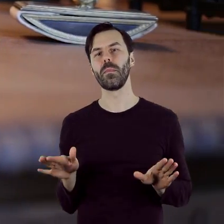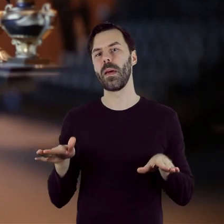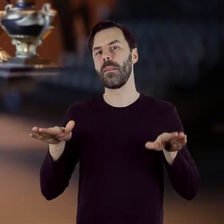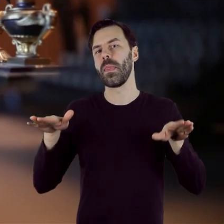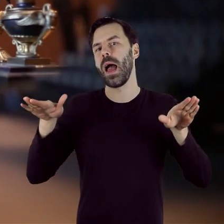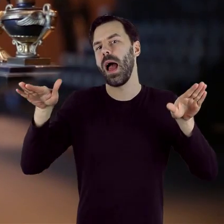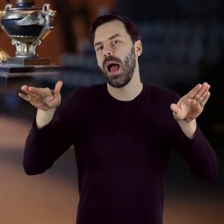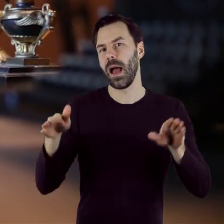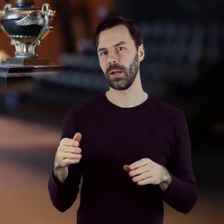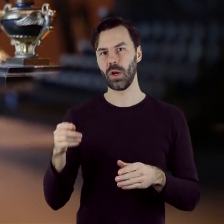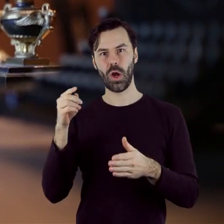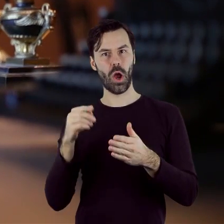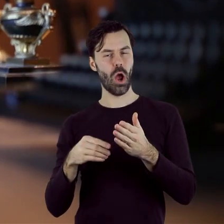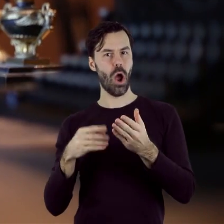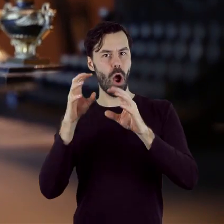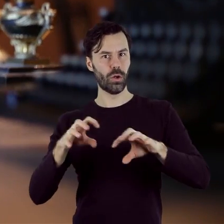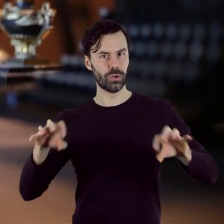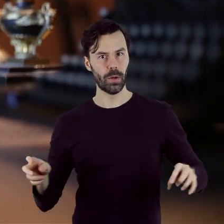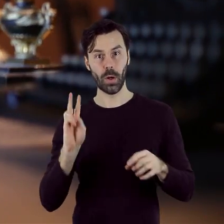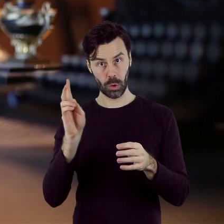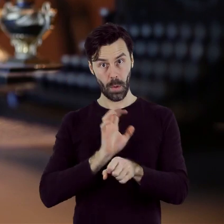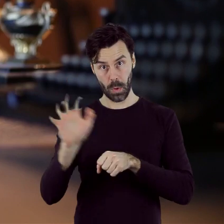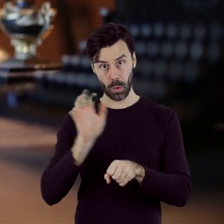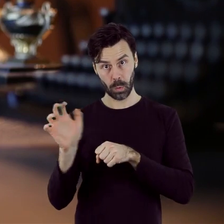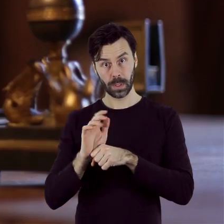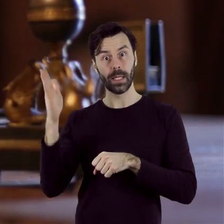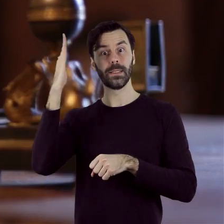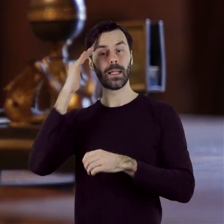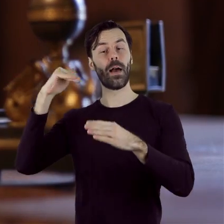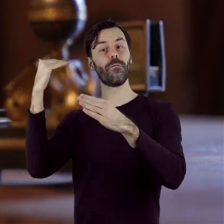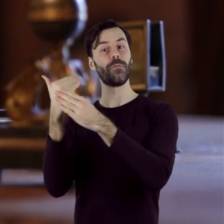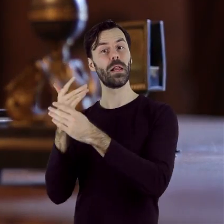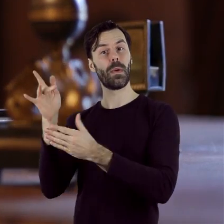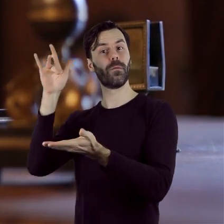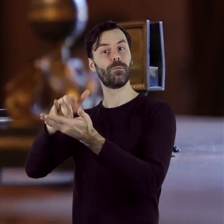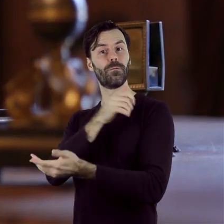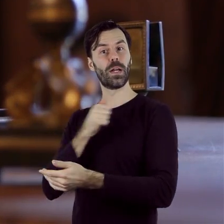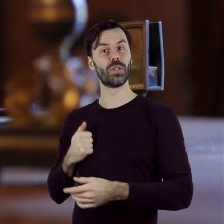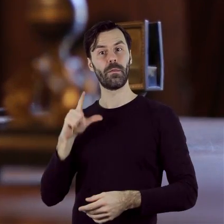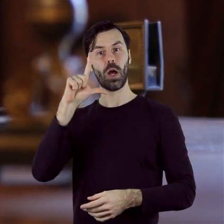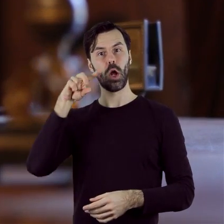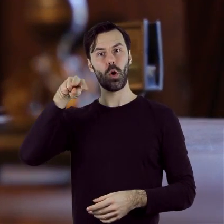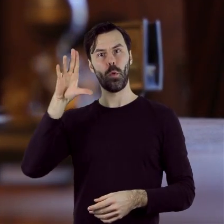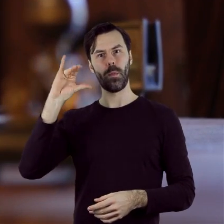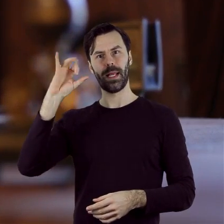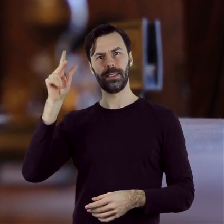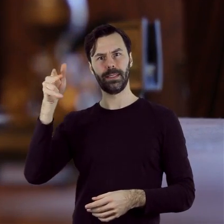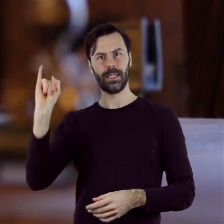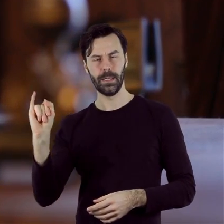zostały wyprodukowane przez znaną warszawską firmę Lubieńskich. Na uwagę zasługuje również